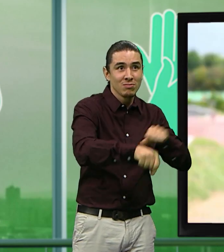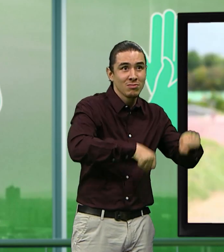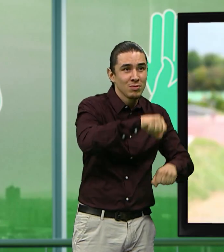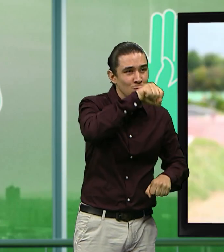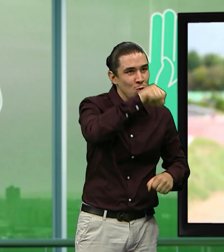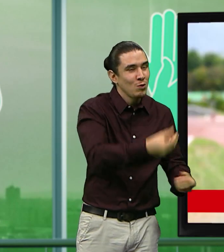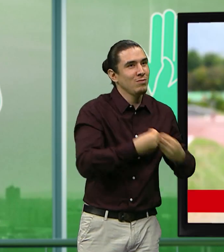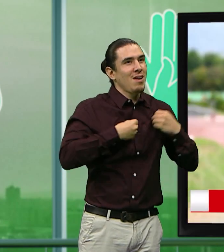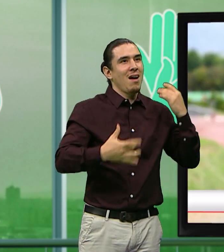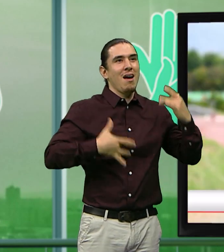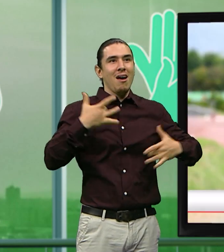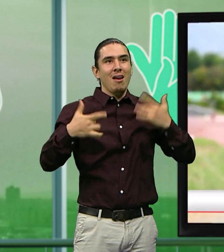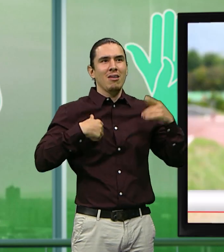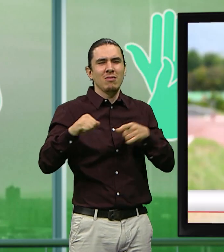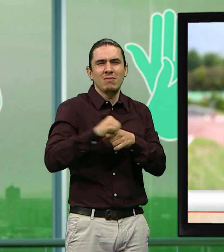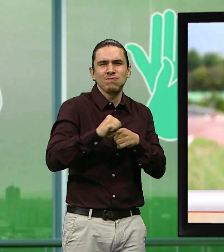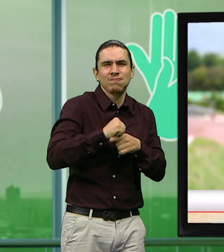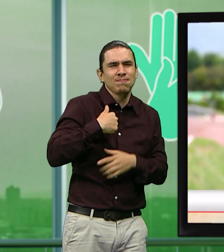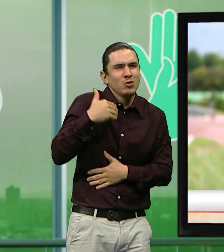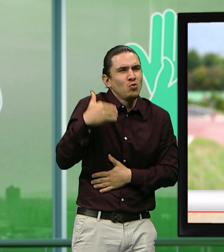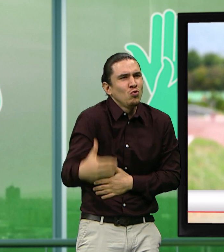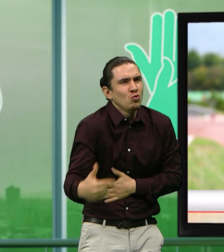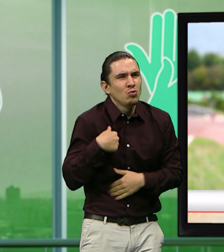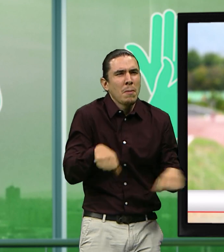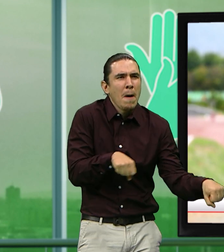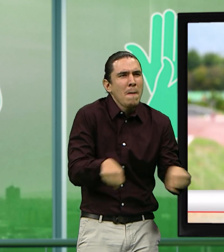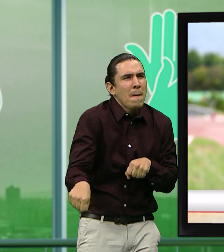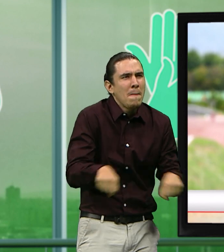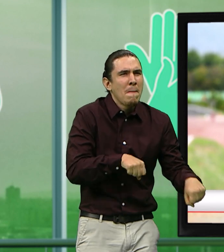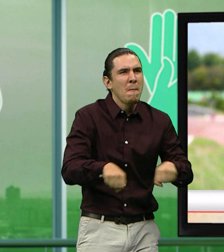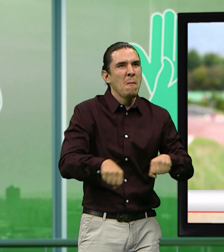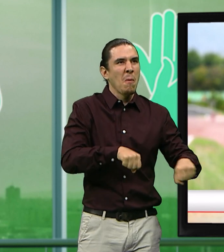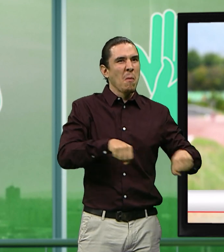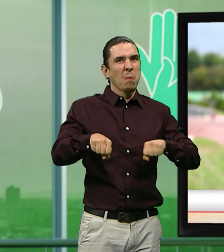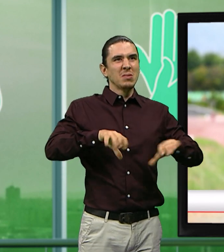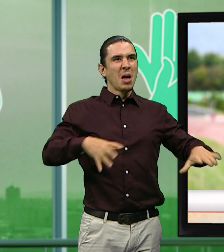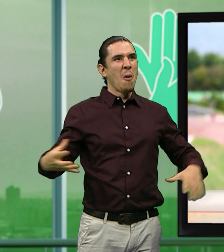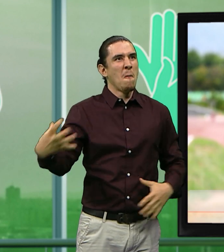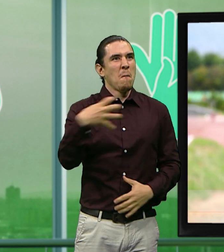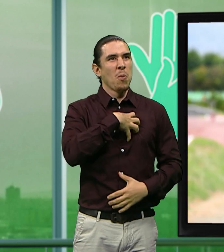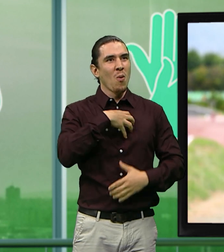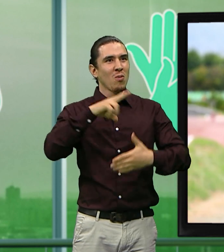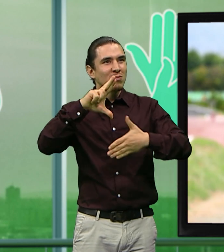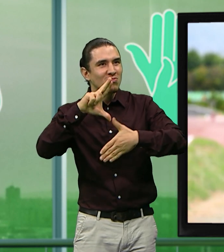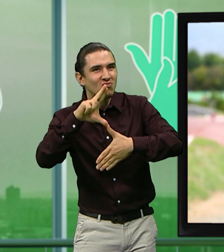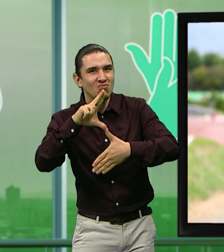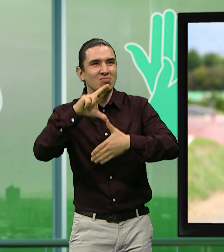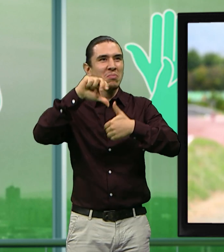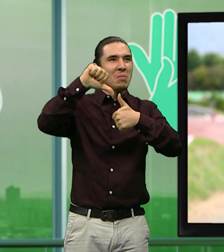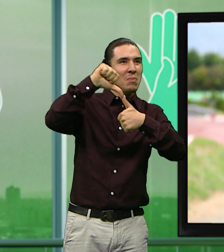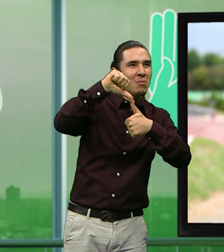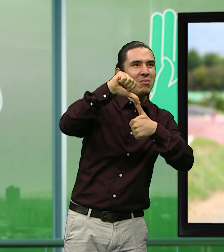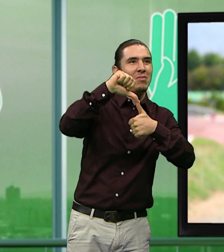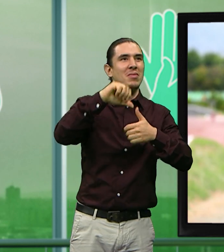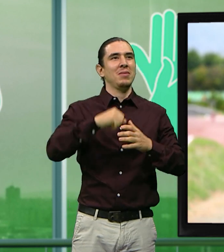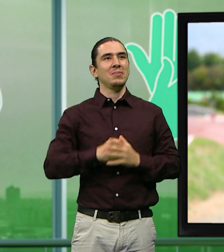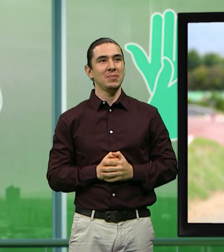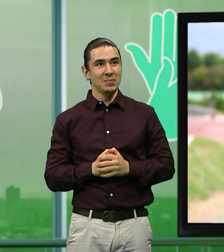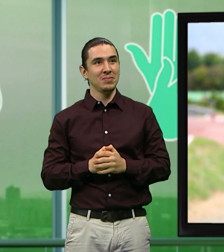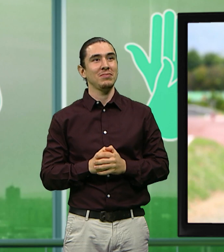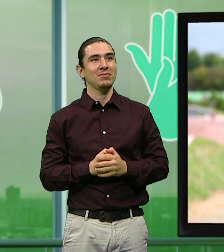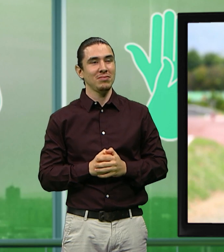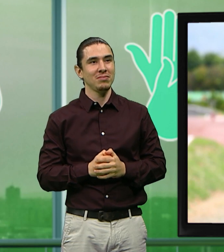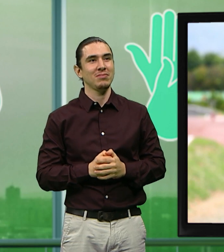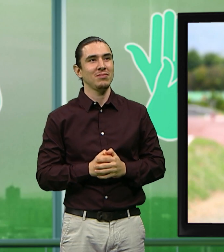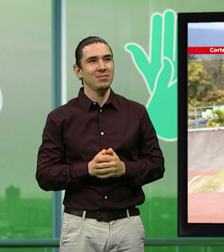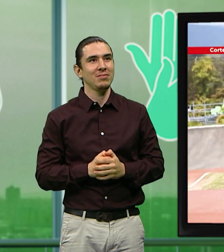alegrías. Llevo practicándolo desde que era un niño muy pequeño, he sido campeón nacional, campeón latinoamericano,